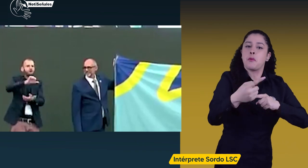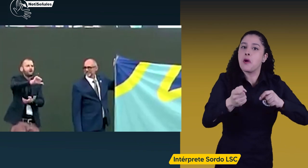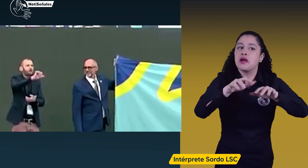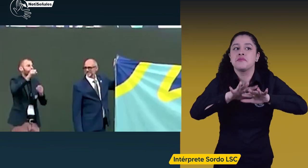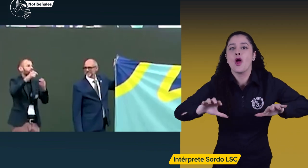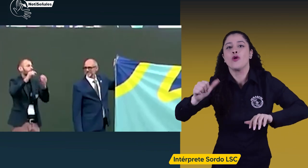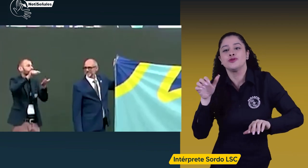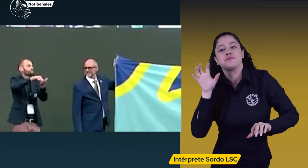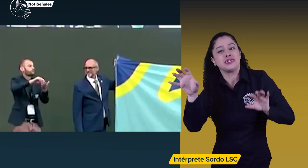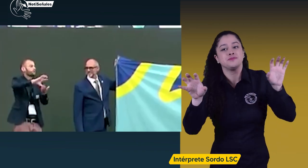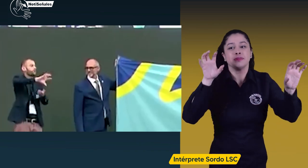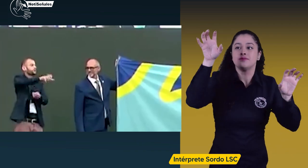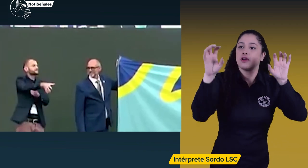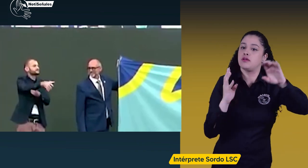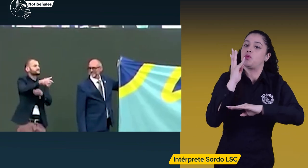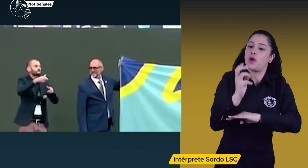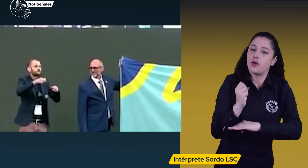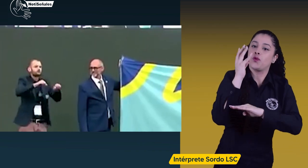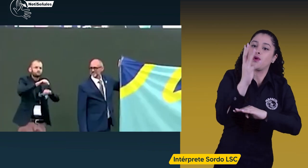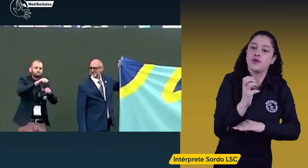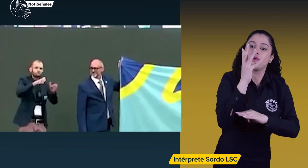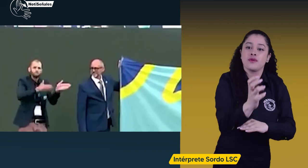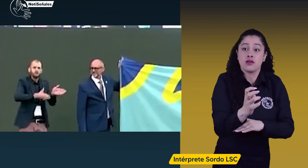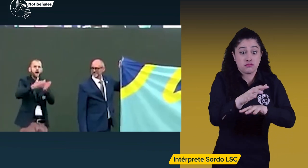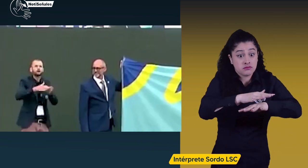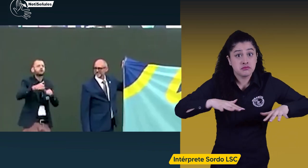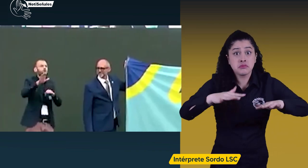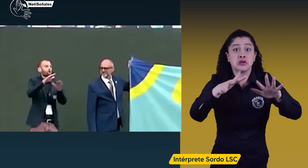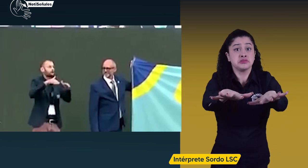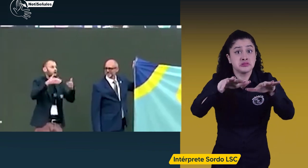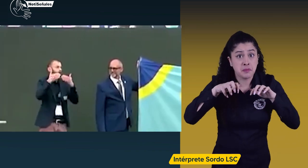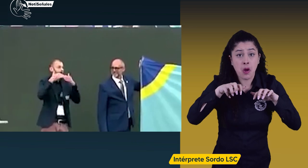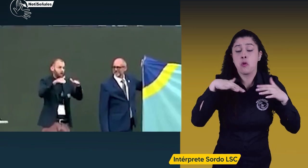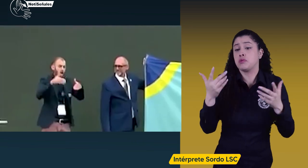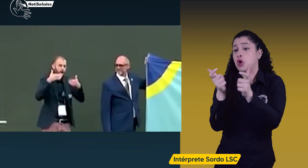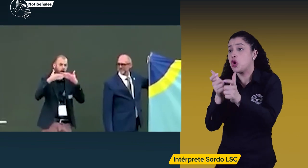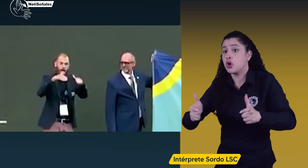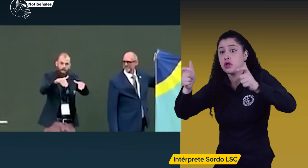y en diferentes países, tanto en las asambleas como en los congresos.